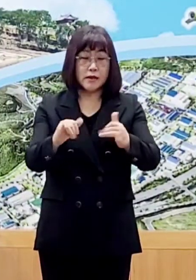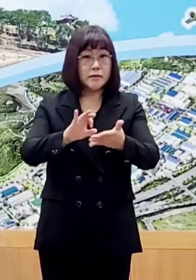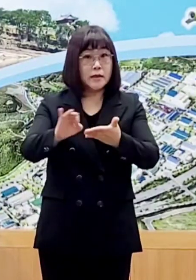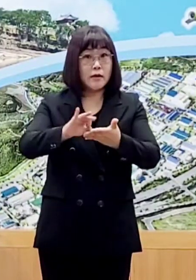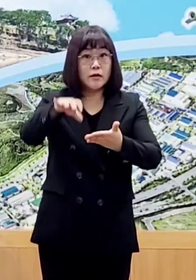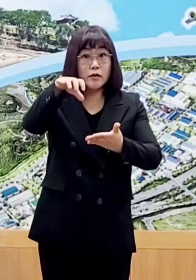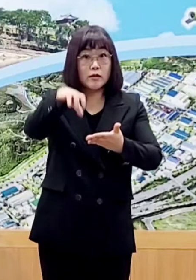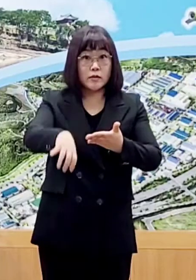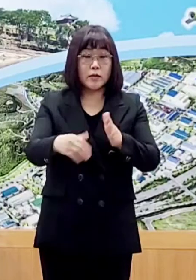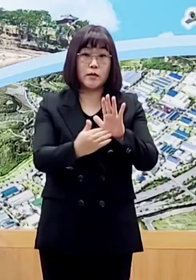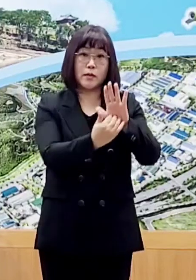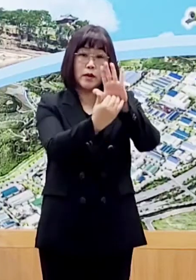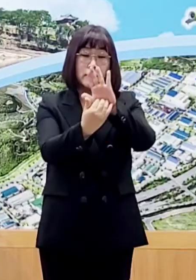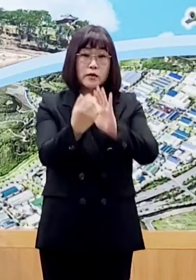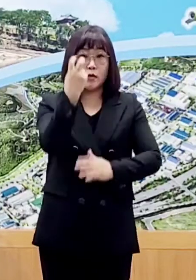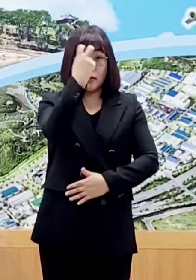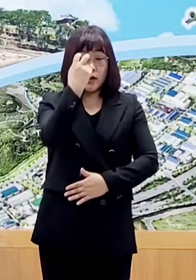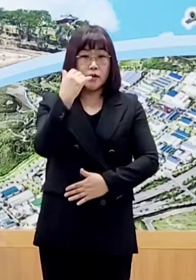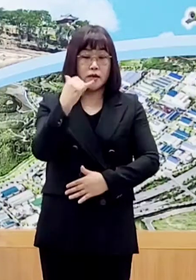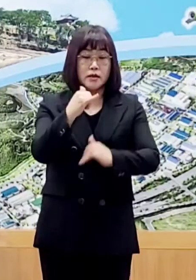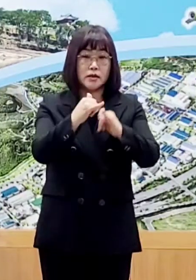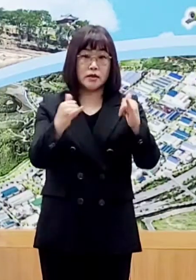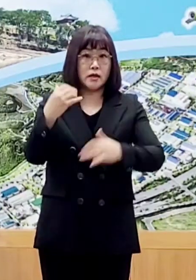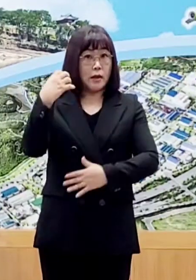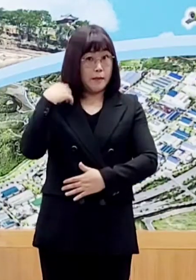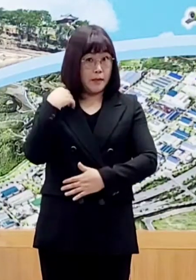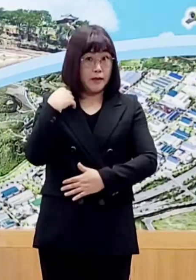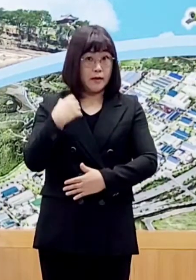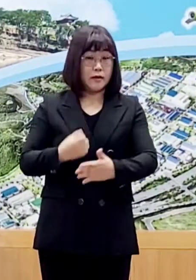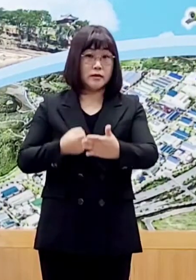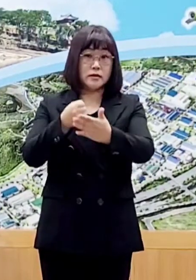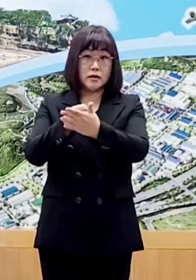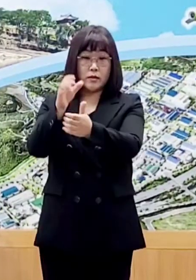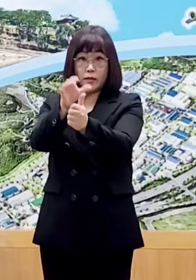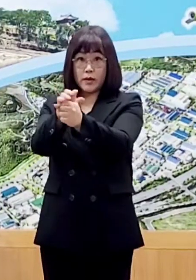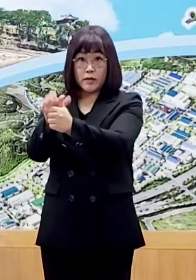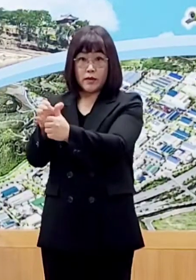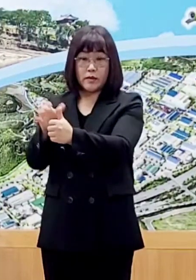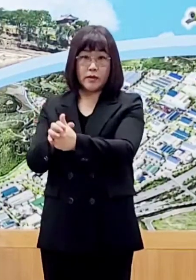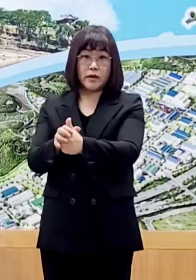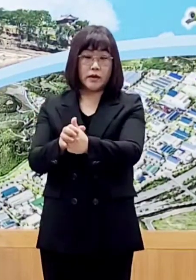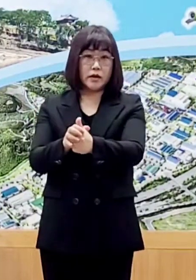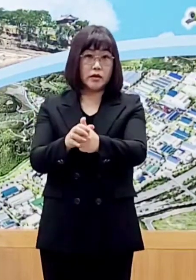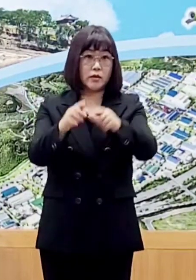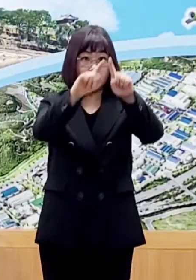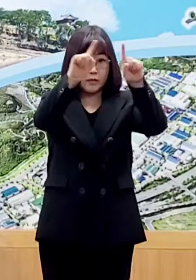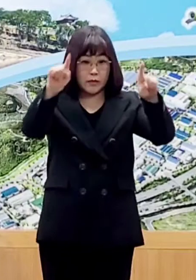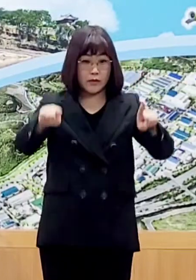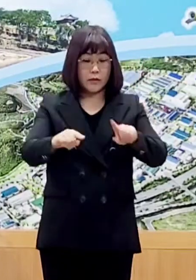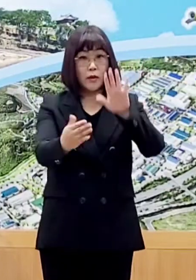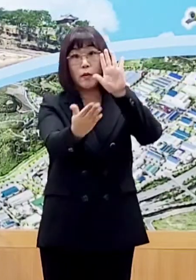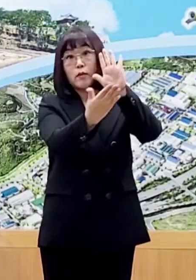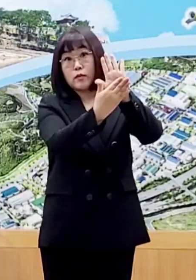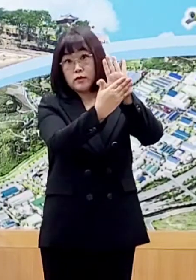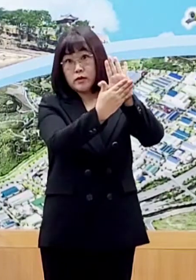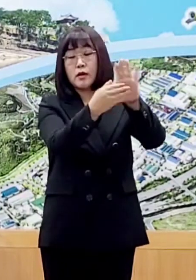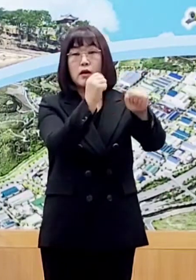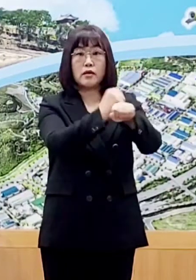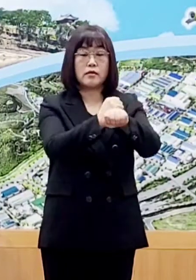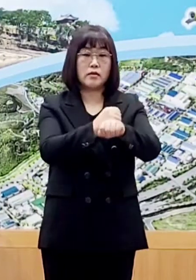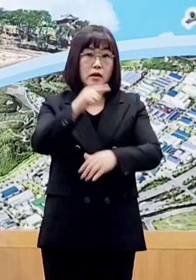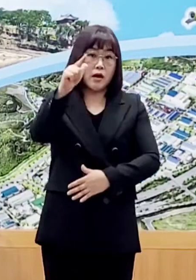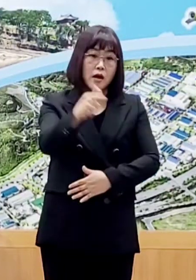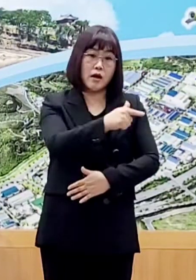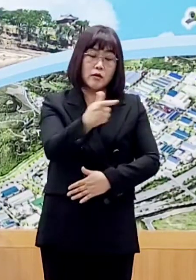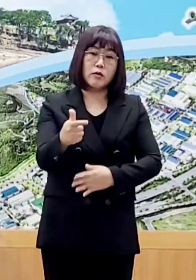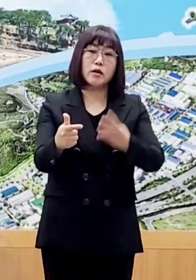방역관리자를 지정하여 방역수칙을 업소 내에 개시 안내해 주시고 하루에 3회